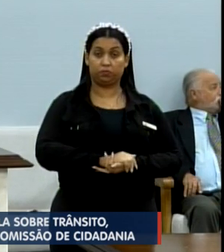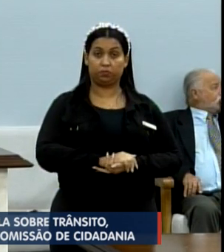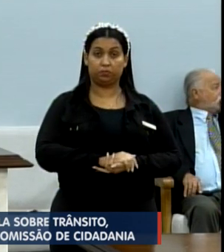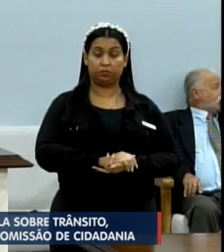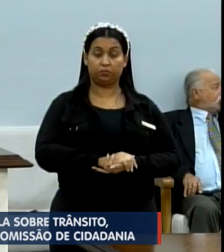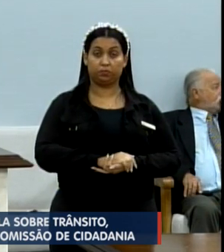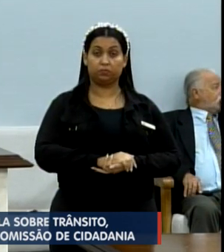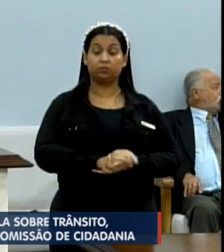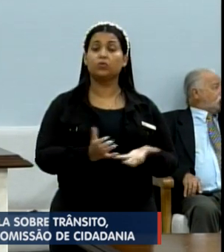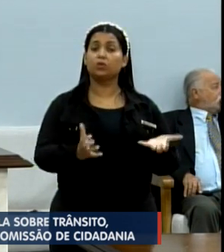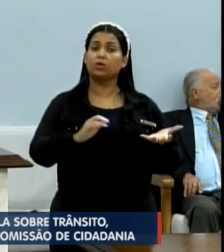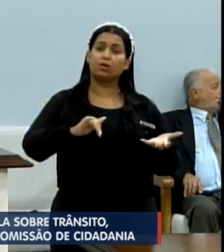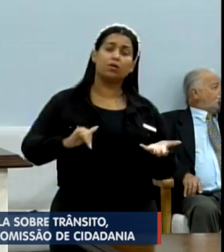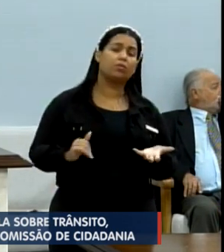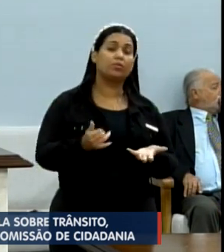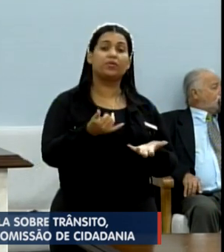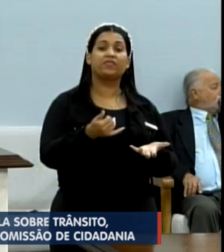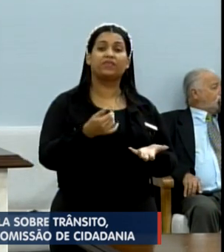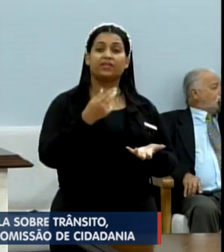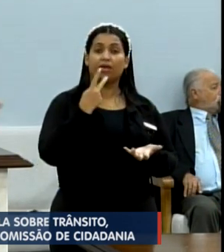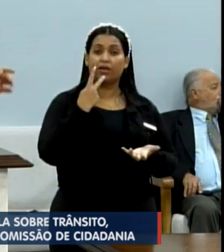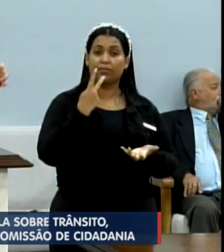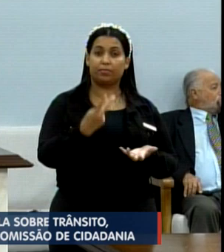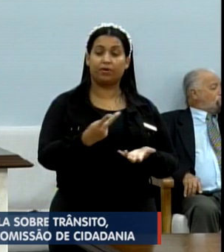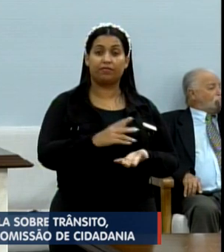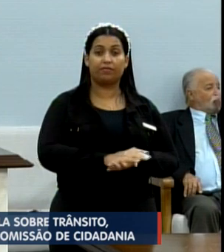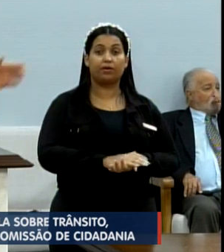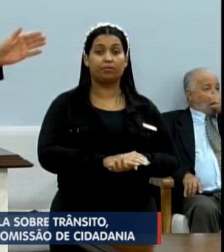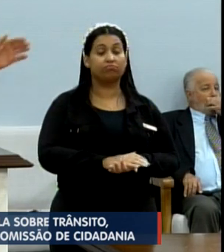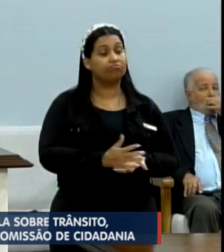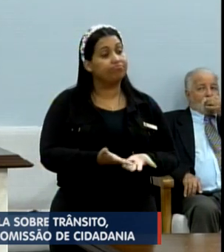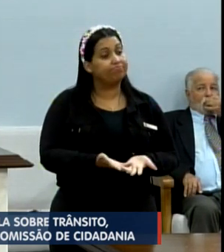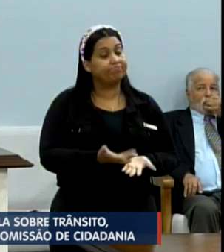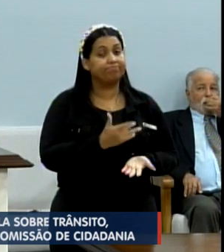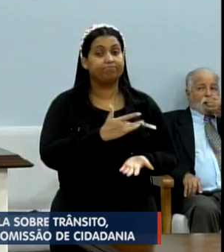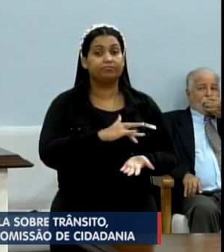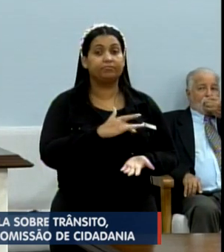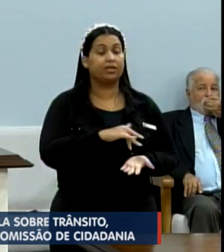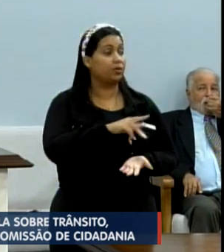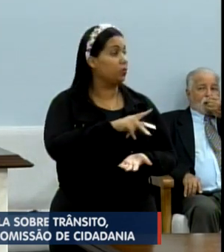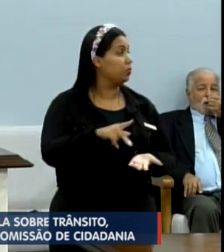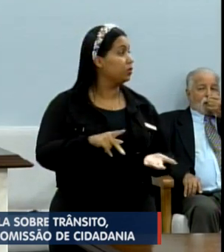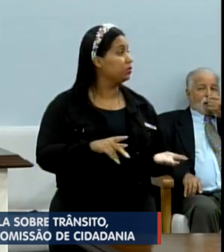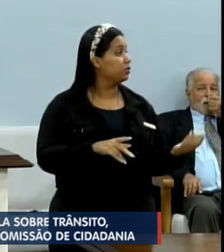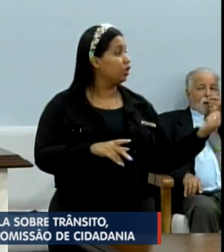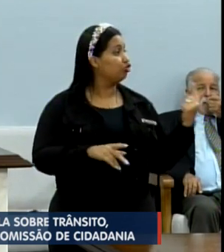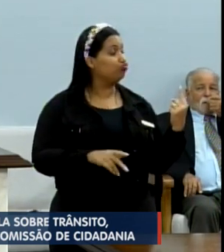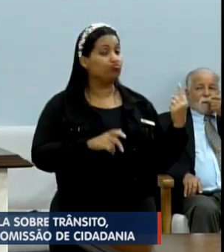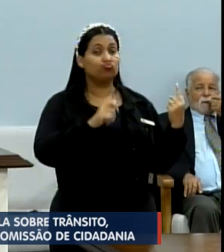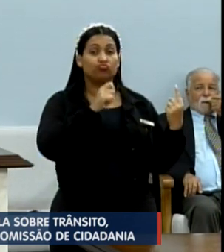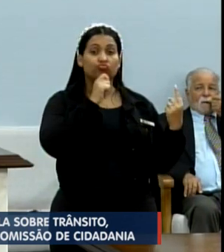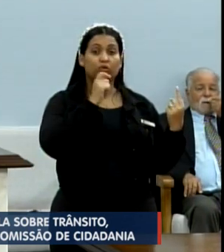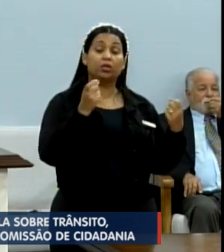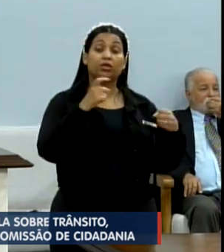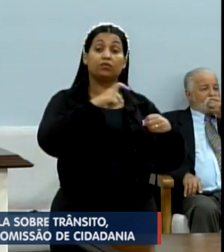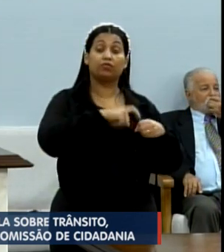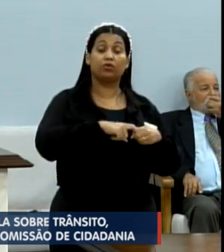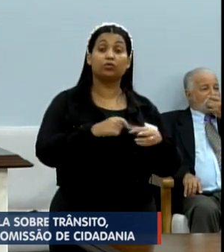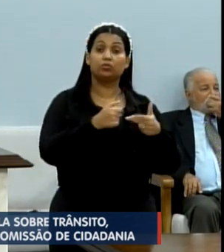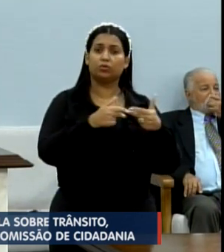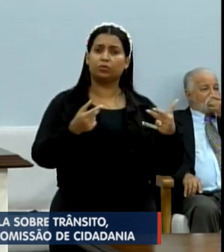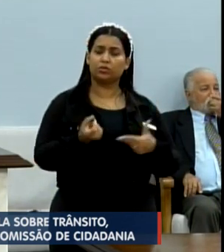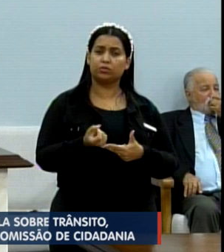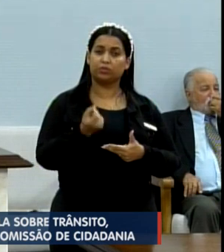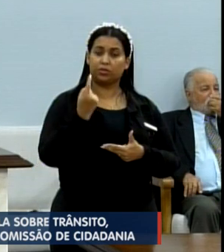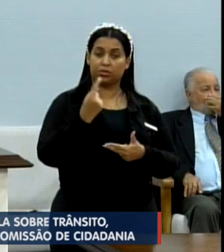E eu queria aproveitar para falar sobre isso, pena que o presidente não está aqui, eu espero que ele retorne, sobre algo muito